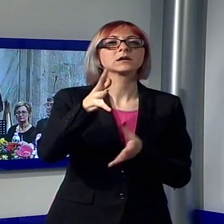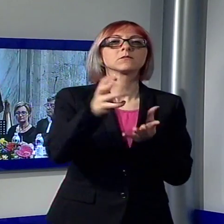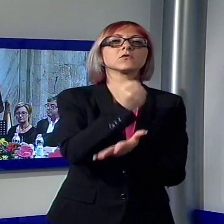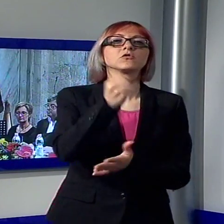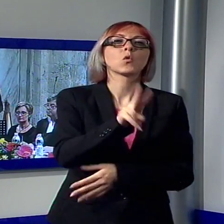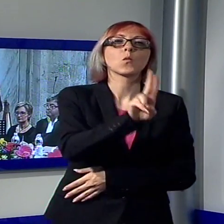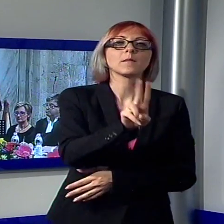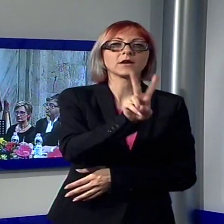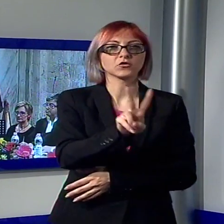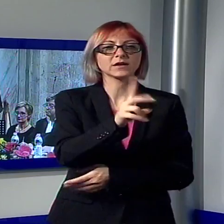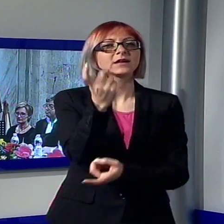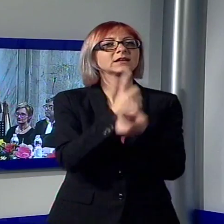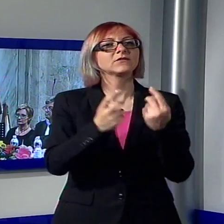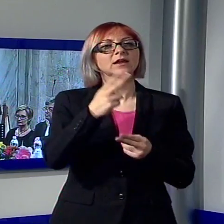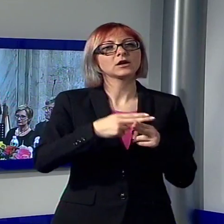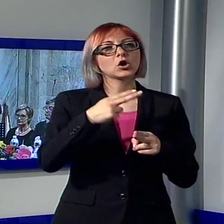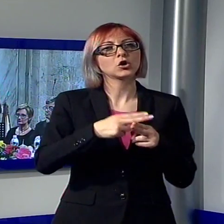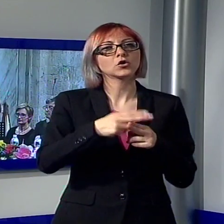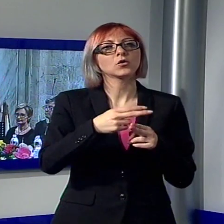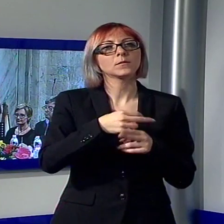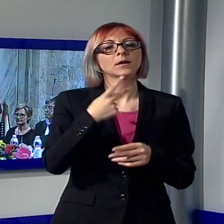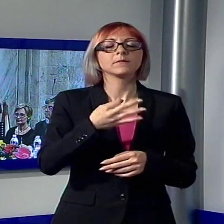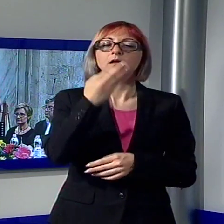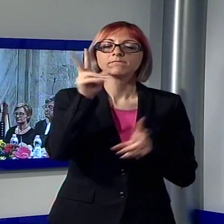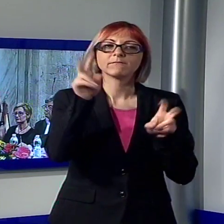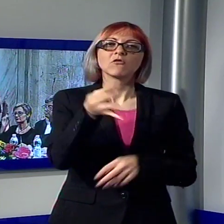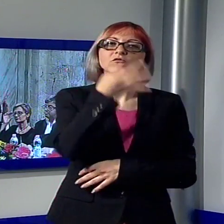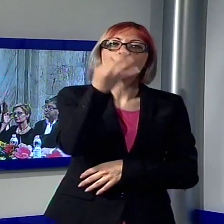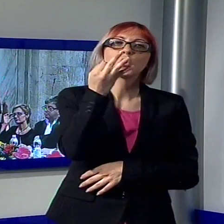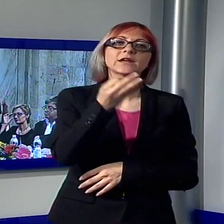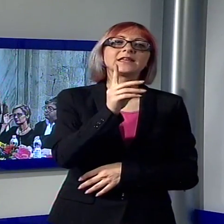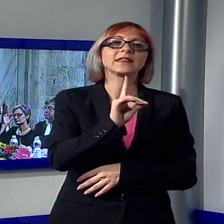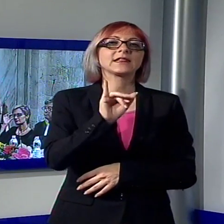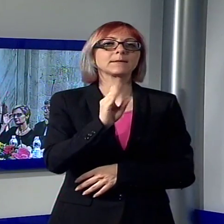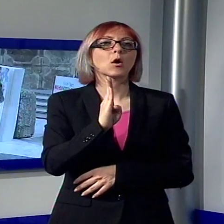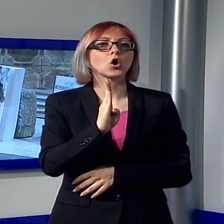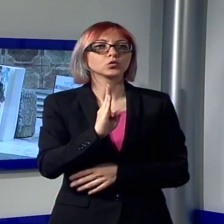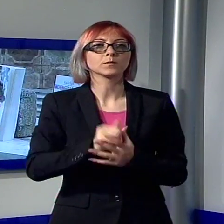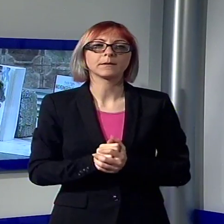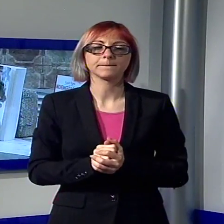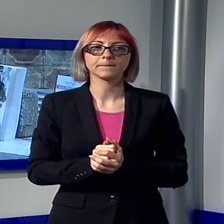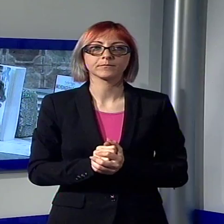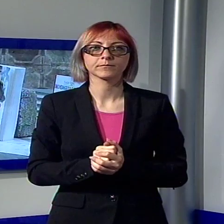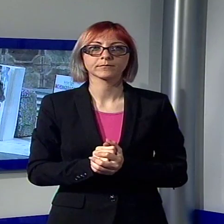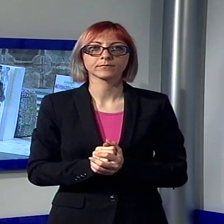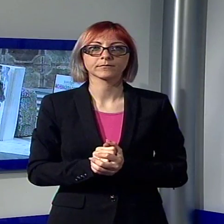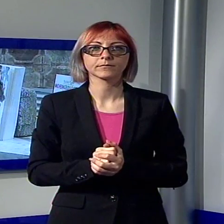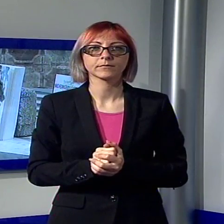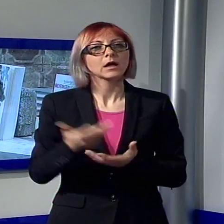Vicaretti di Roma con Fiori di Bodrum. Per la sezione narrativa inedita il primo premio assoluto è stato consegnato a